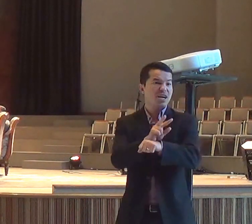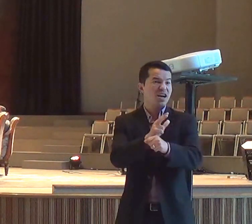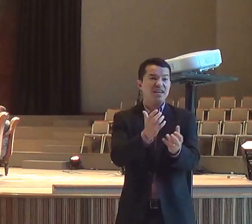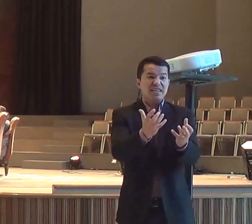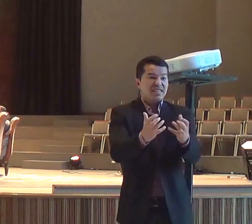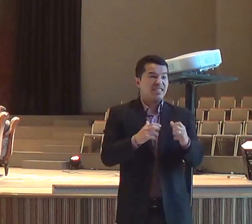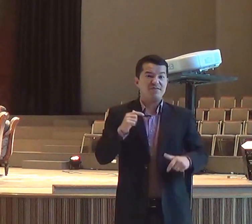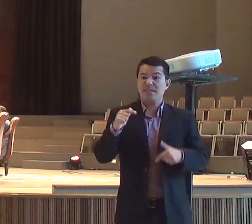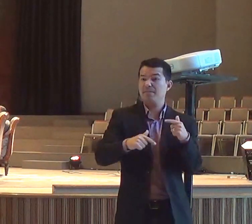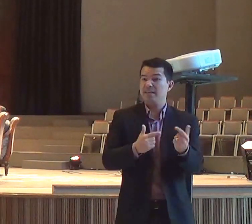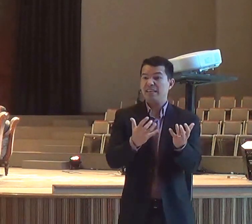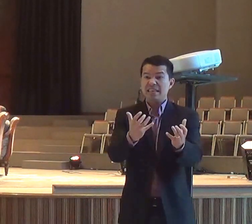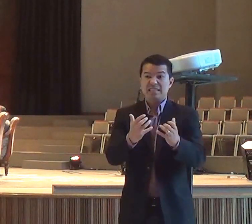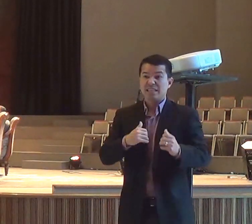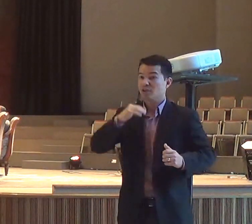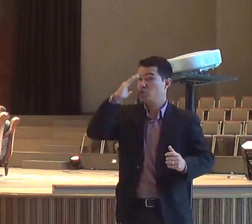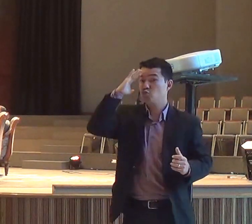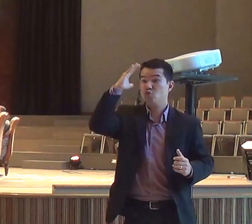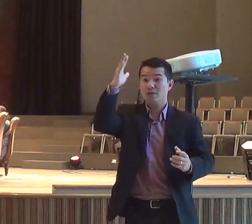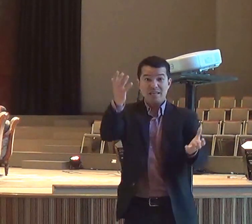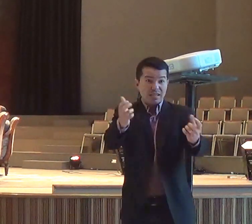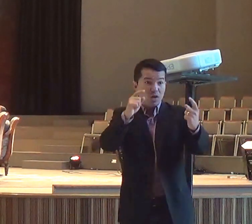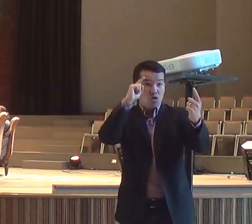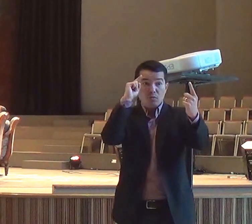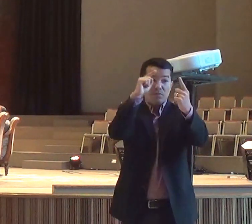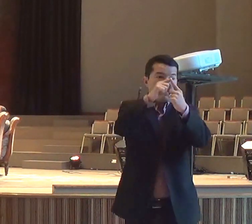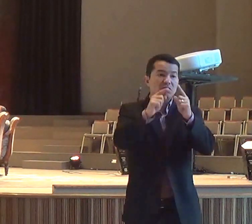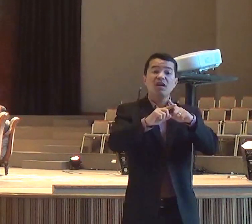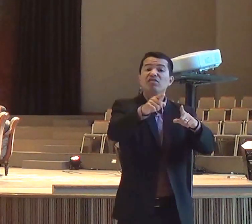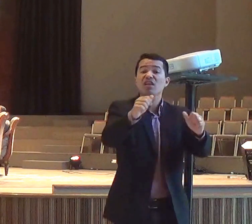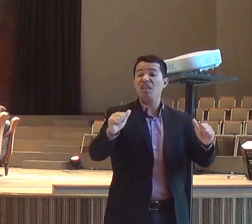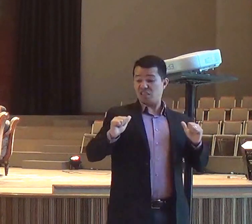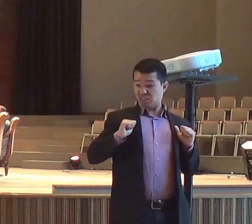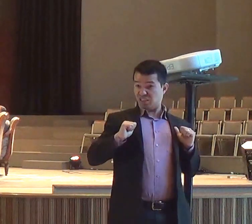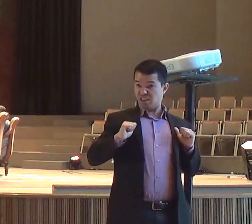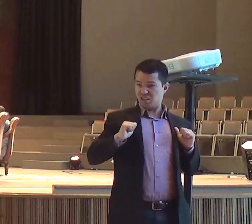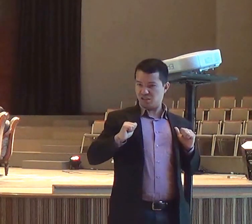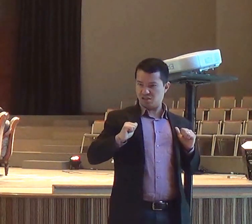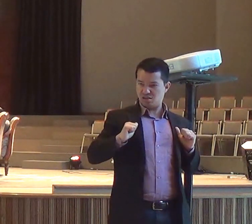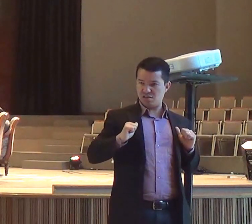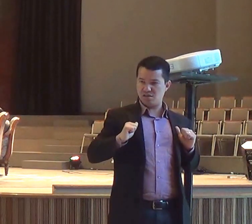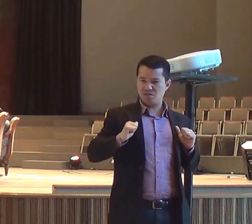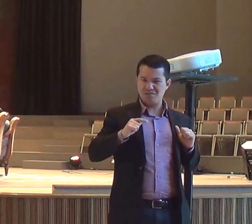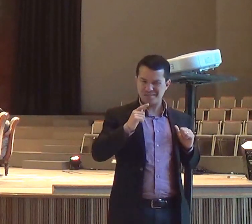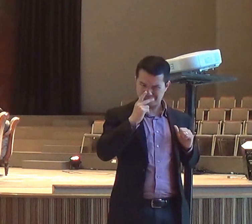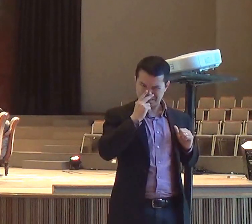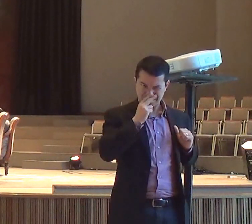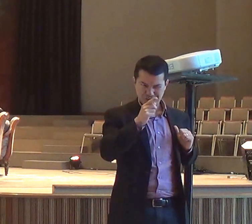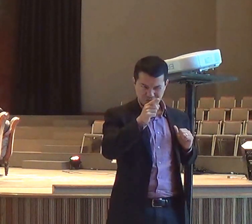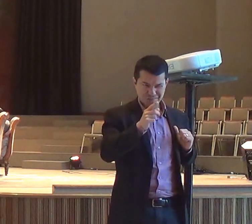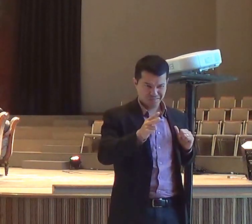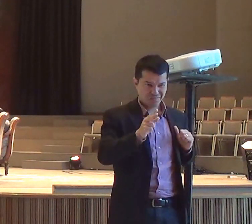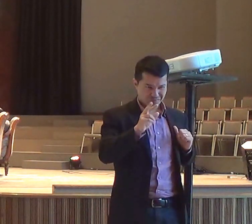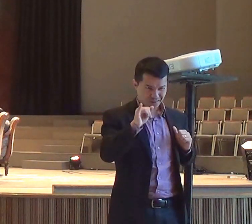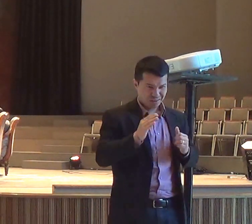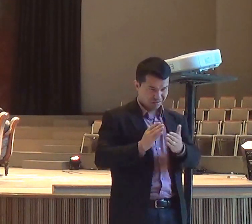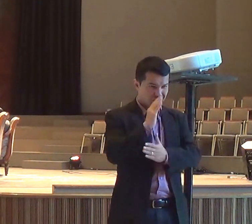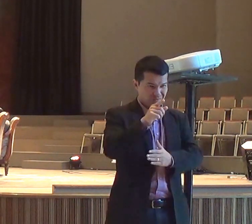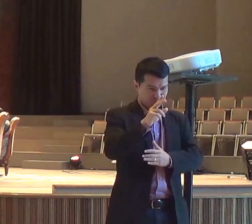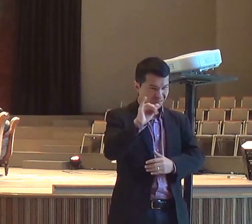sonhos, e aí, você fica olhando, para o seu lado, e acha bonito, aquele, aquele curso, aquela coisa, não é que, não estou